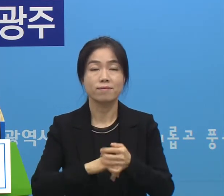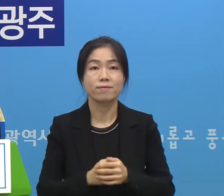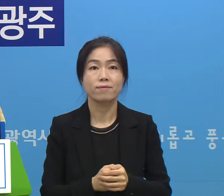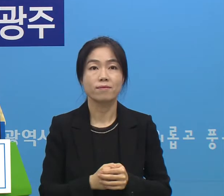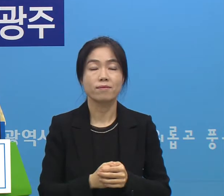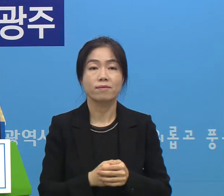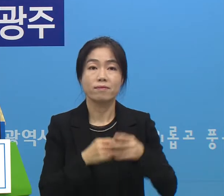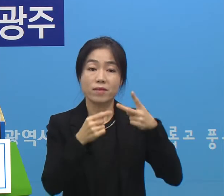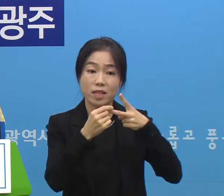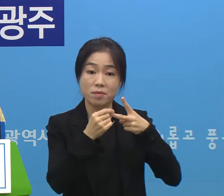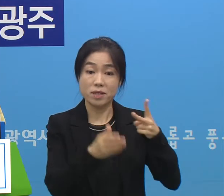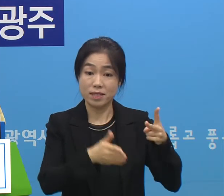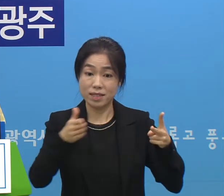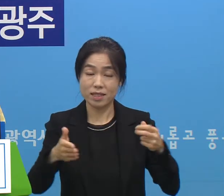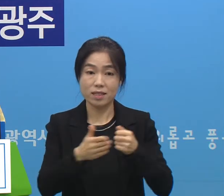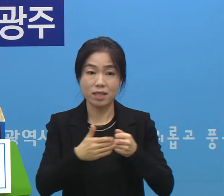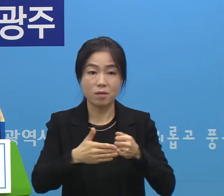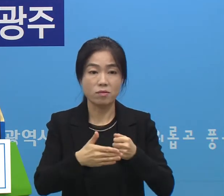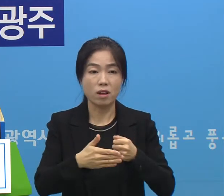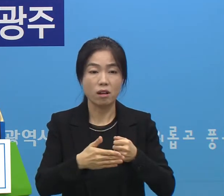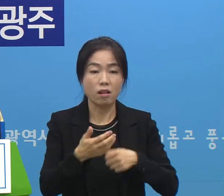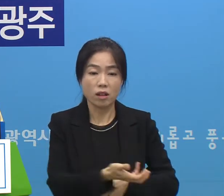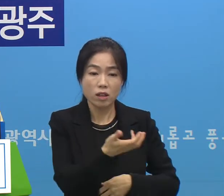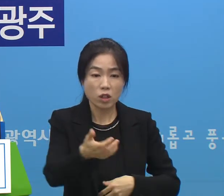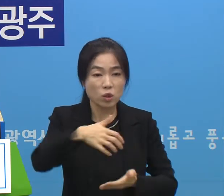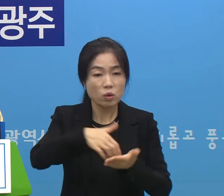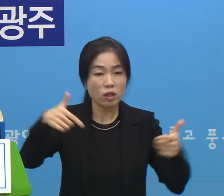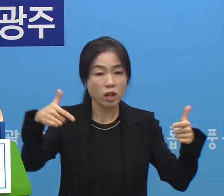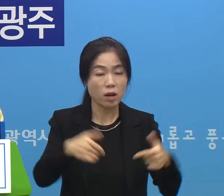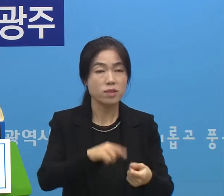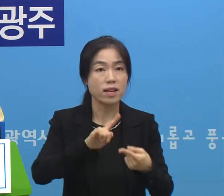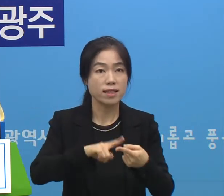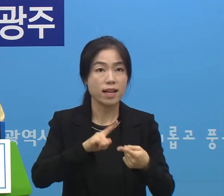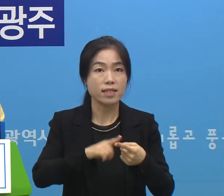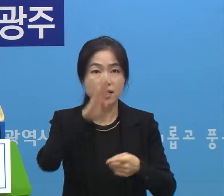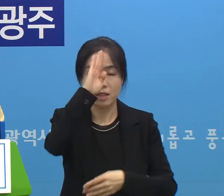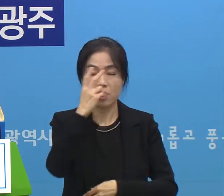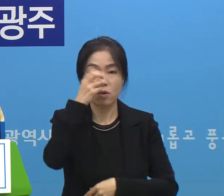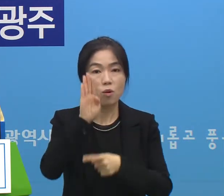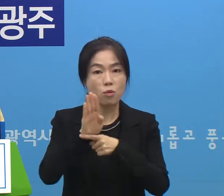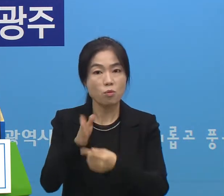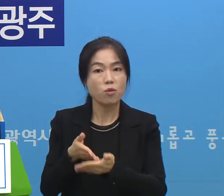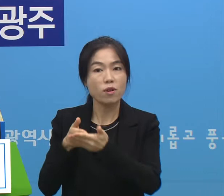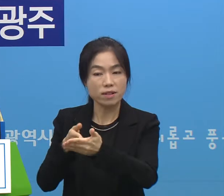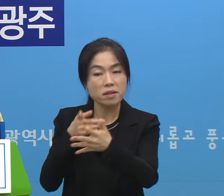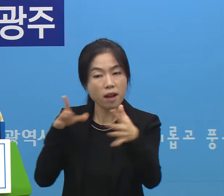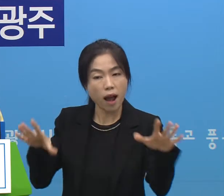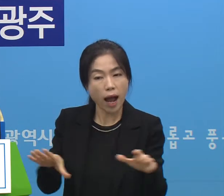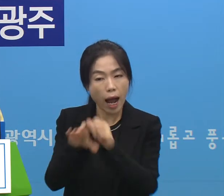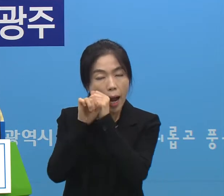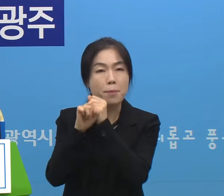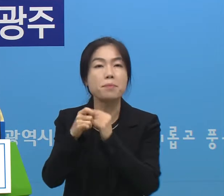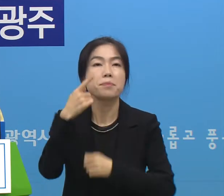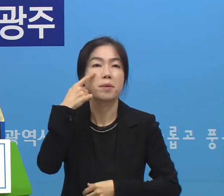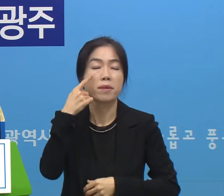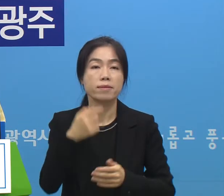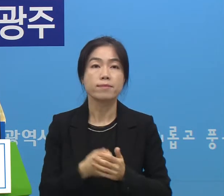그리고 2단계 연장에 따라 이동량 등 감소 사항에 대해서는 저희가 질문에 요청해서 한번 파악을 해 보도록 하겠습니다